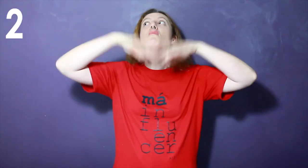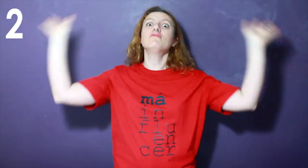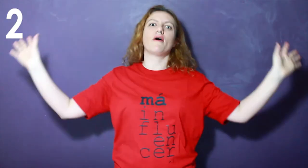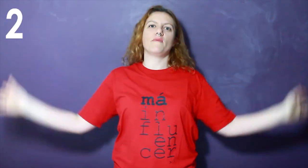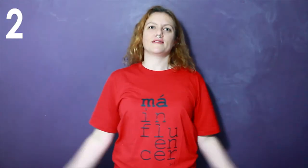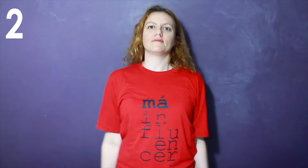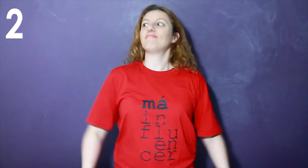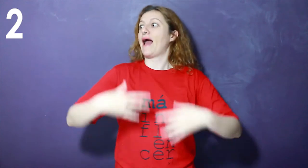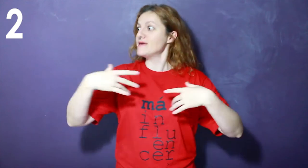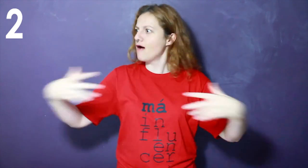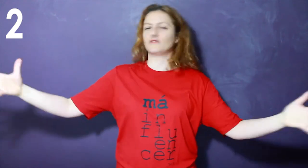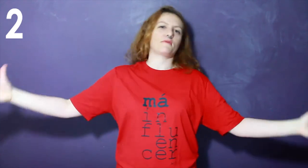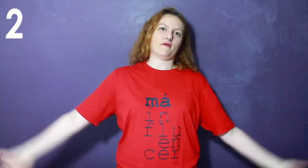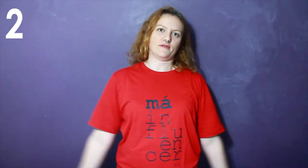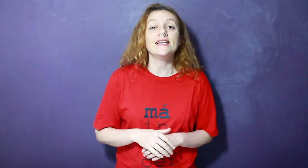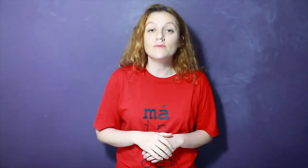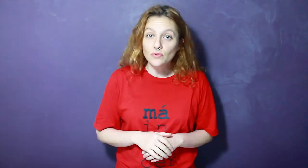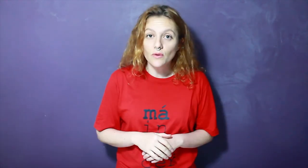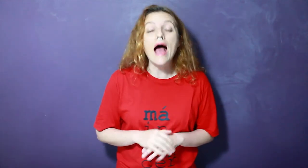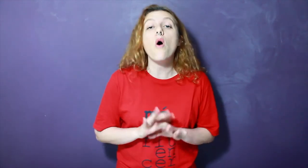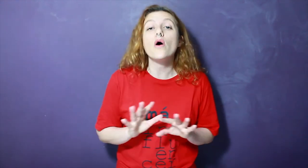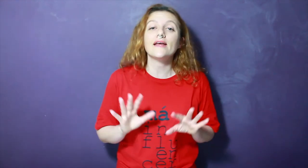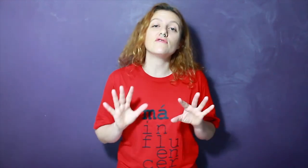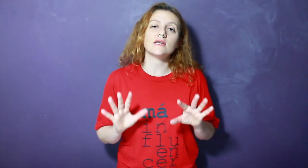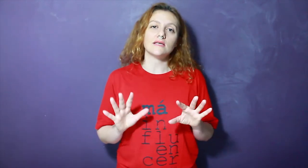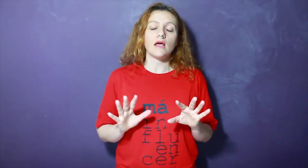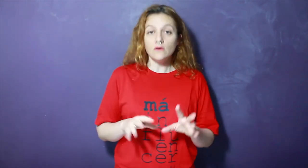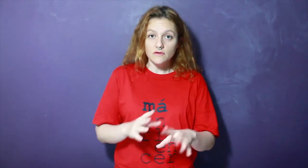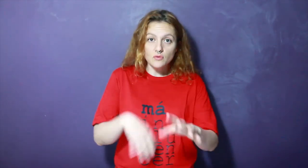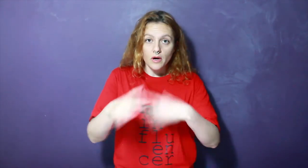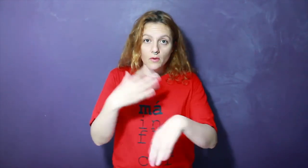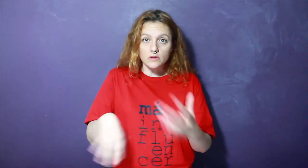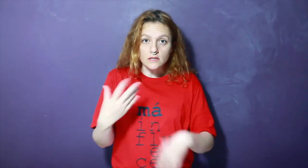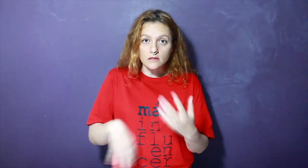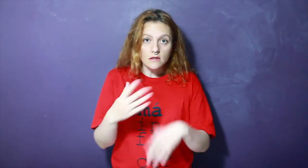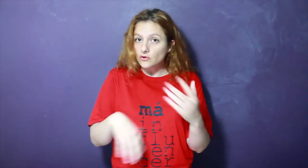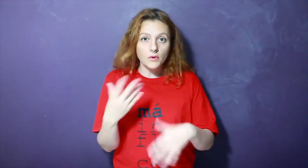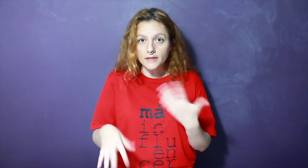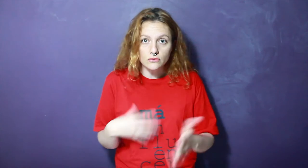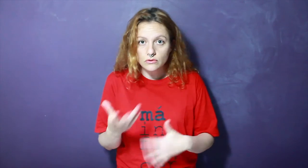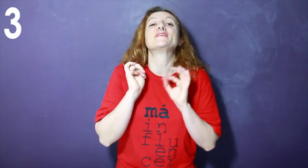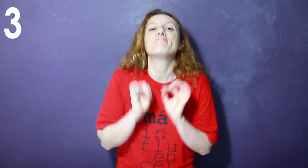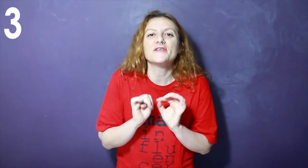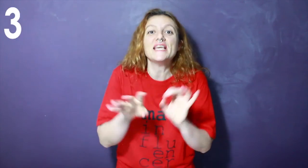um montão mesmo. Um caminhão de propósito. Eles mudam a hora que você quiser. Inclusive de uma hora para outra, assim, a todo momento. Você pode